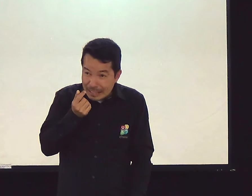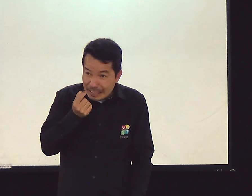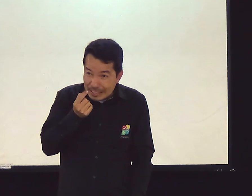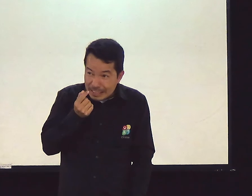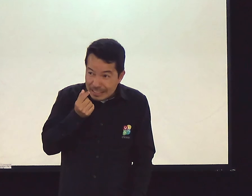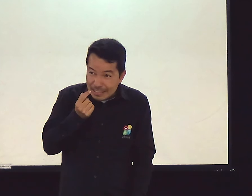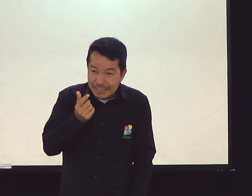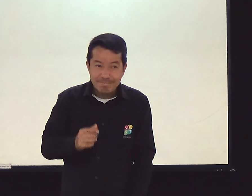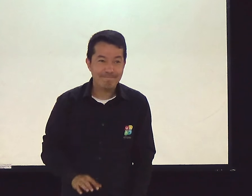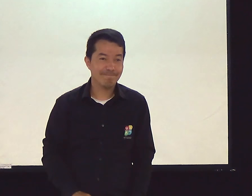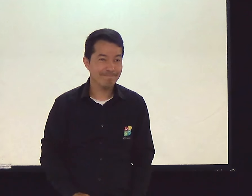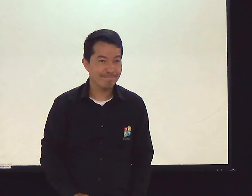Poucos surdos, né?